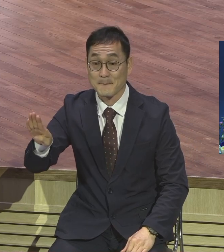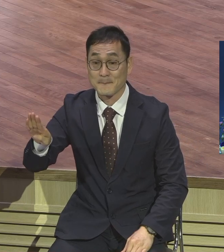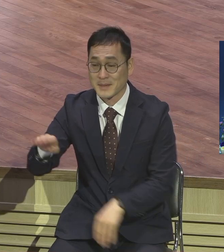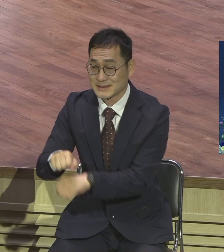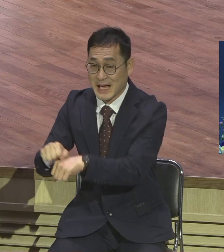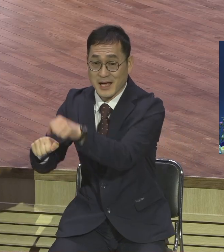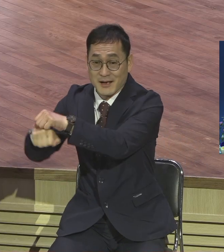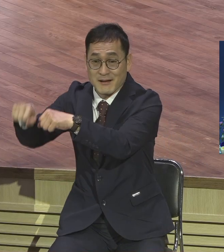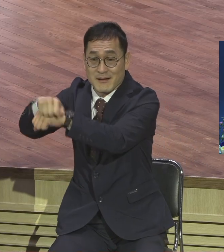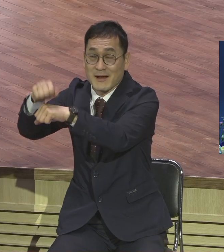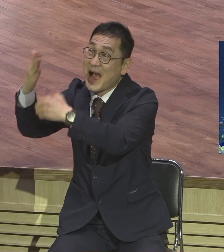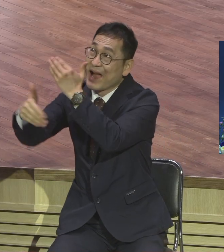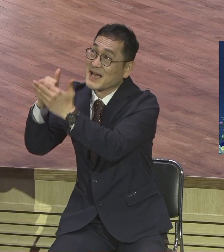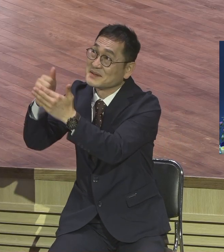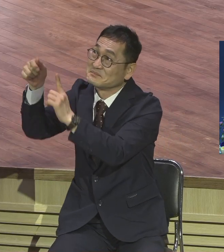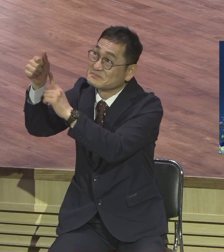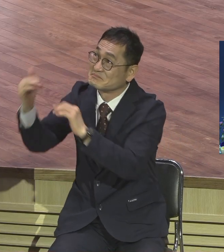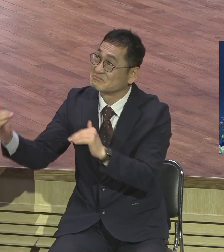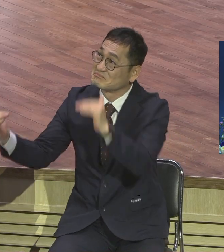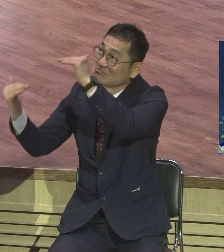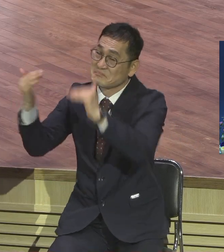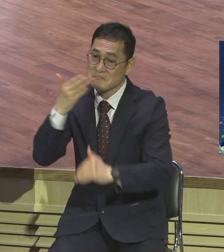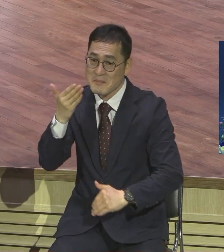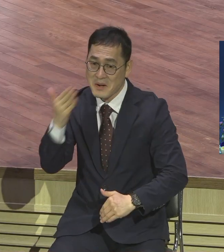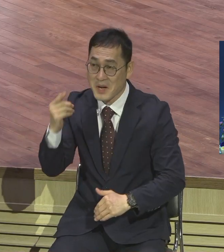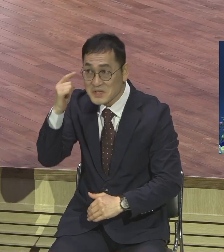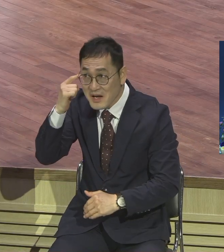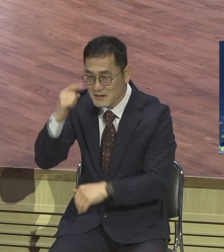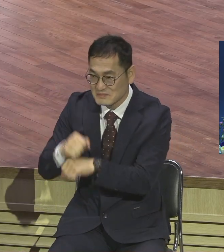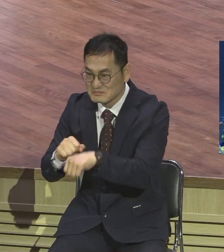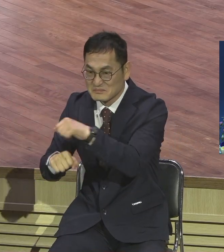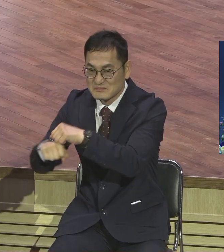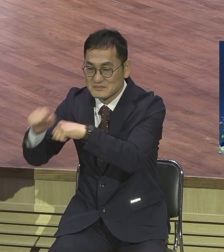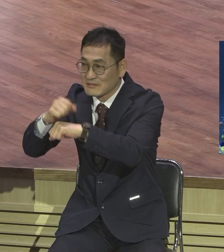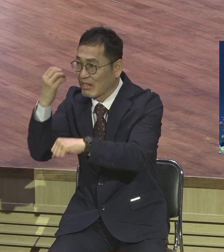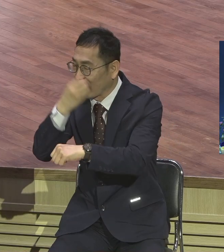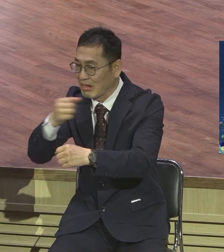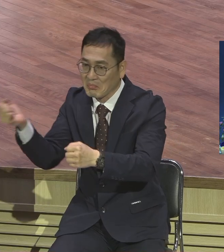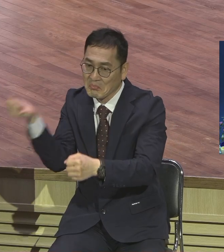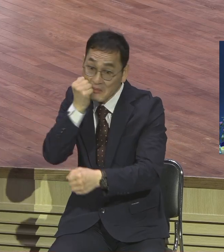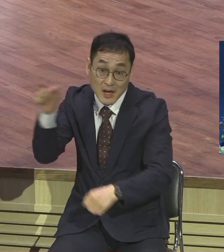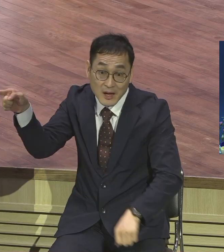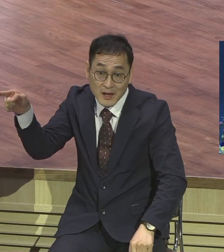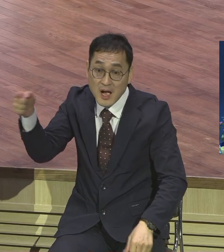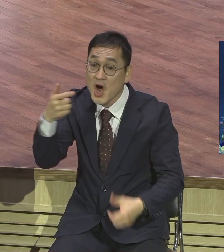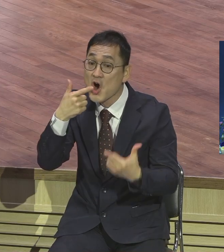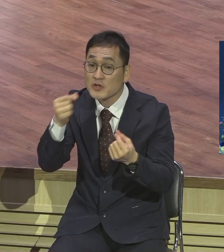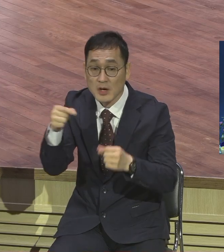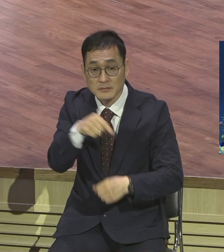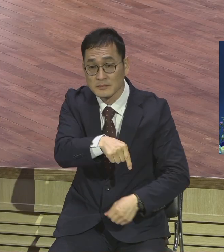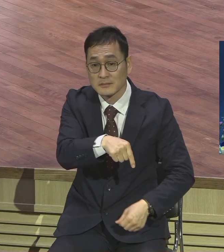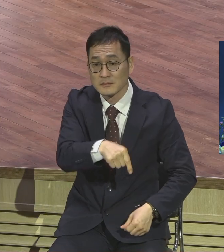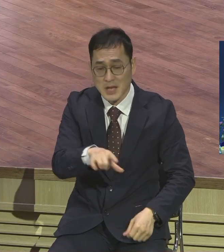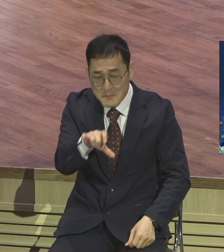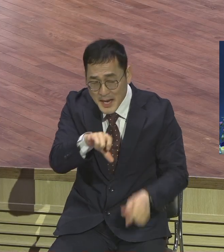그렇게 성성장구하고 큰 소리가 빵빵 시더니 눈에 보이지 않는 바이러스 하나 이거 하나 앞에 다